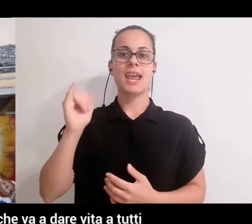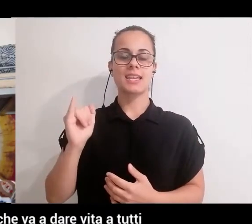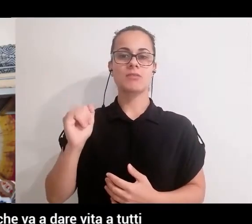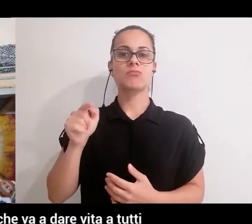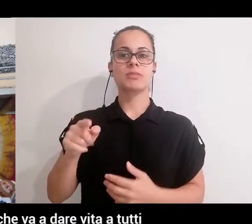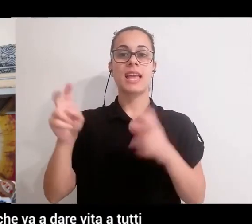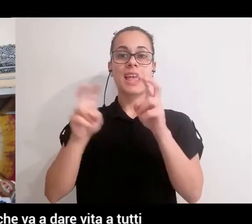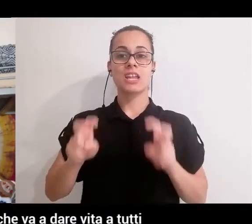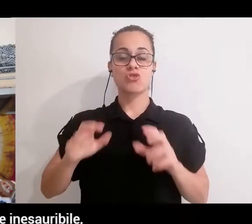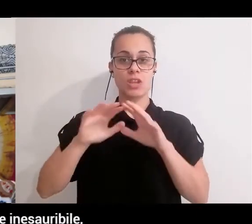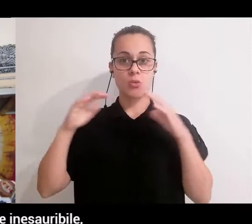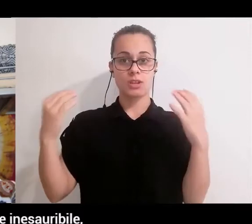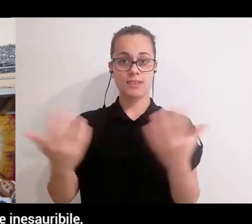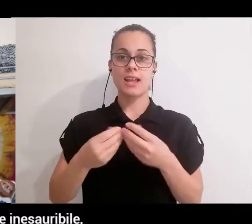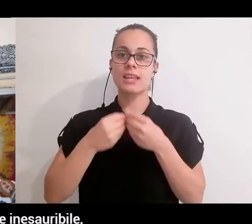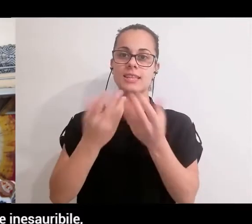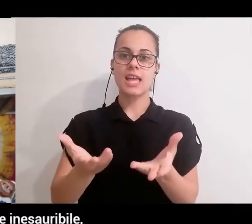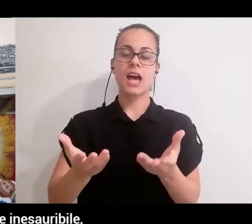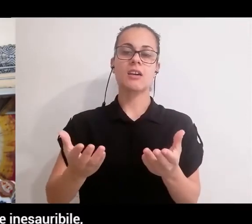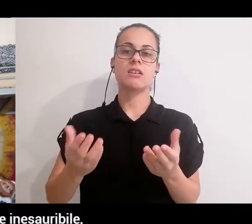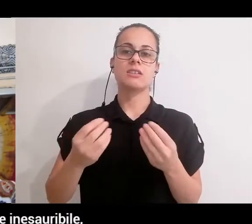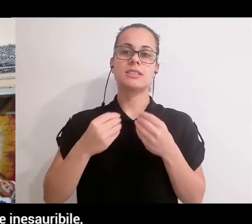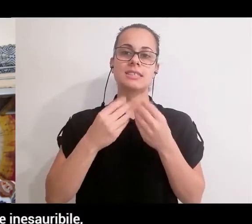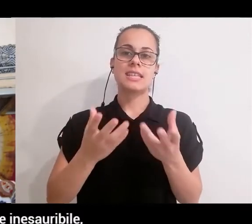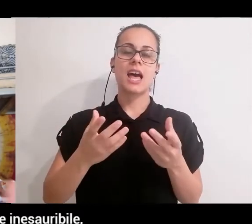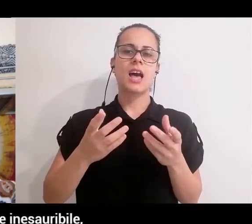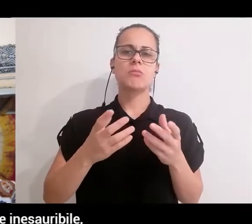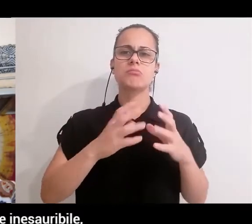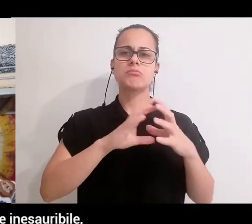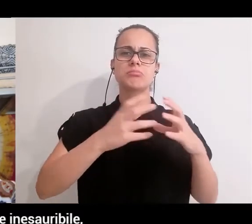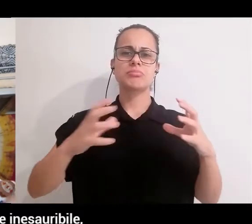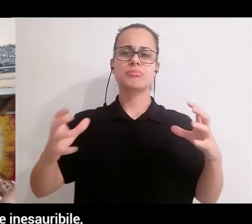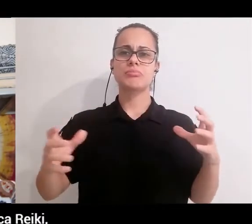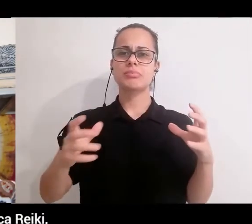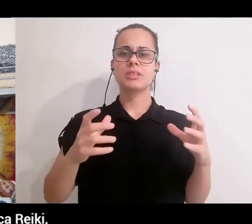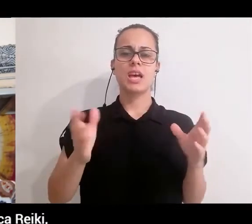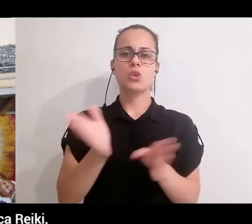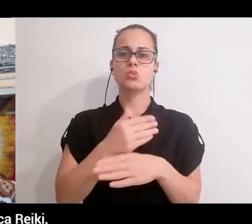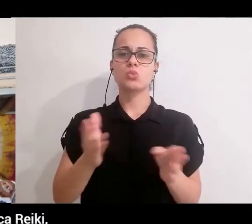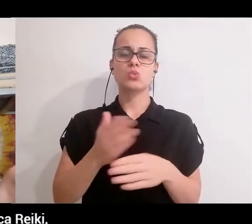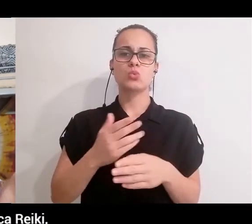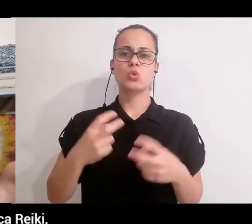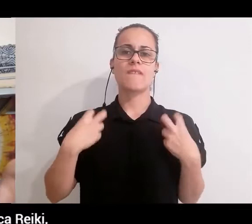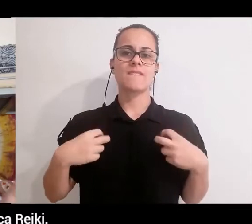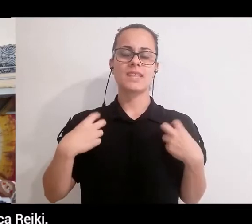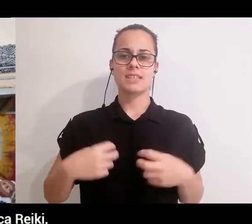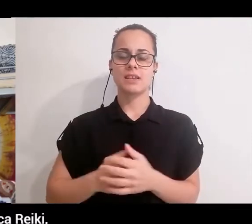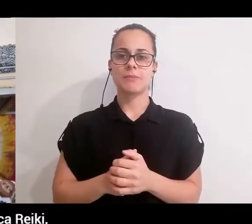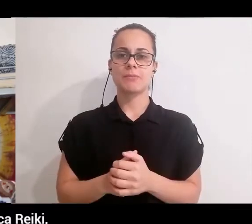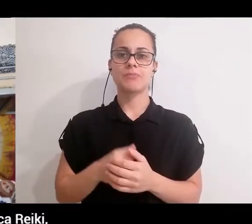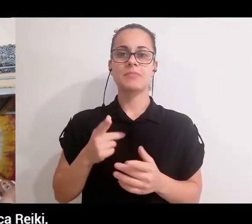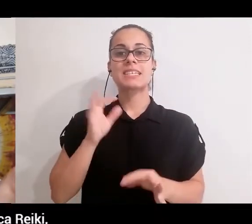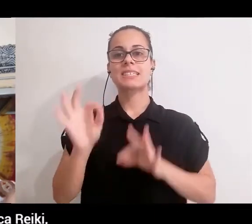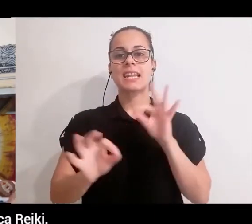a dare vita a tutti gli organismi. Questa energia è una fonte inesauribile, quindi durante i